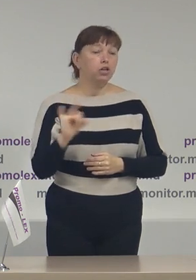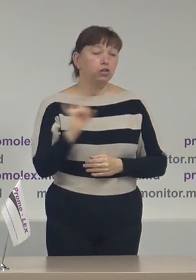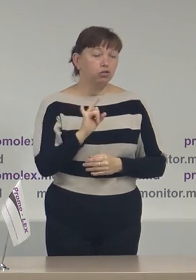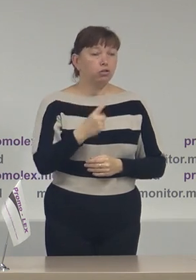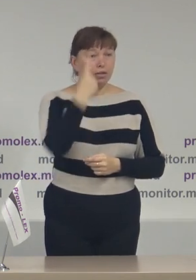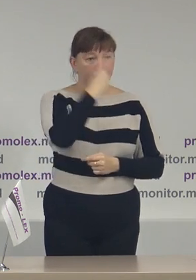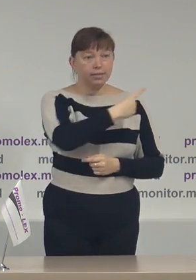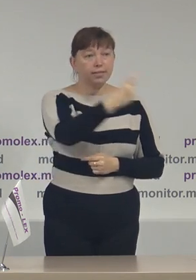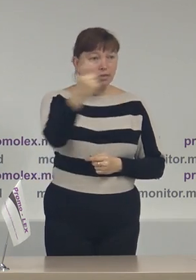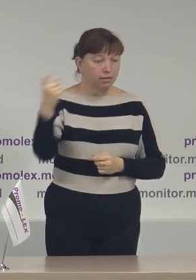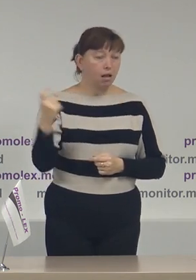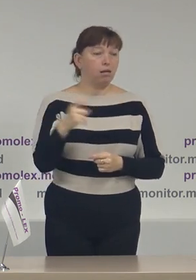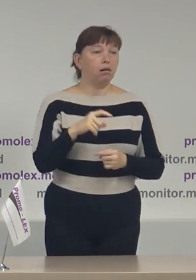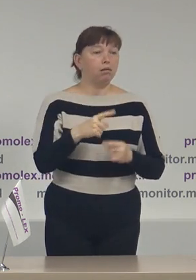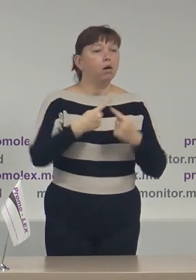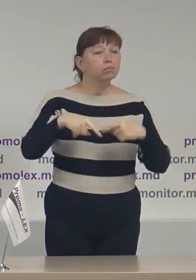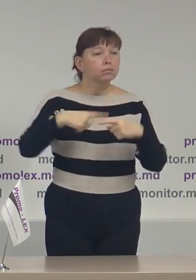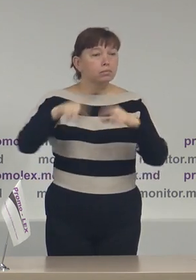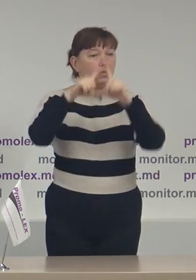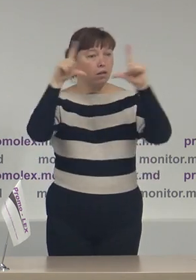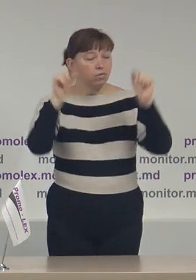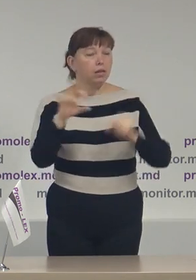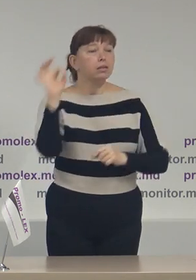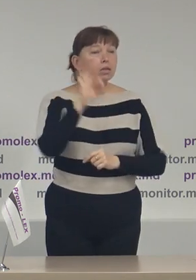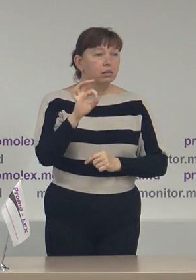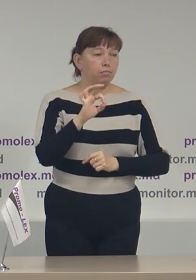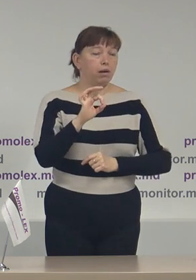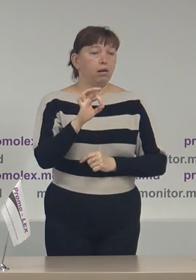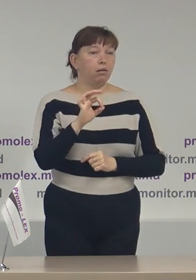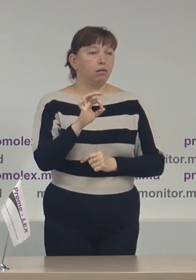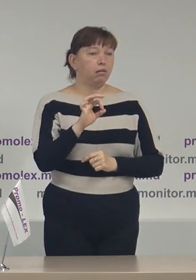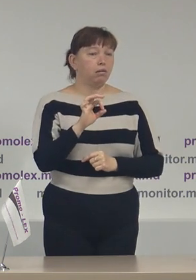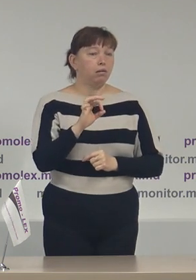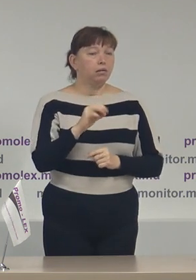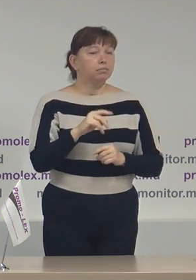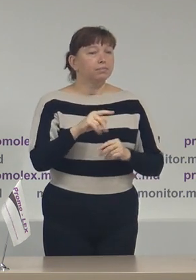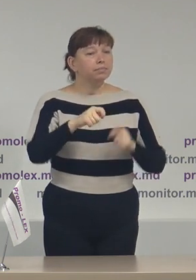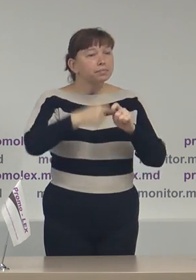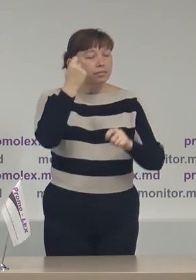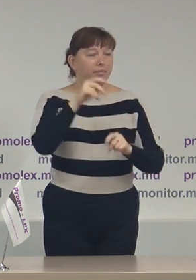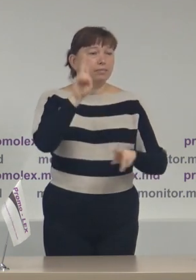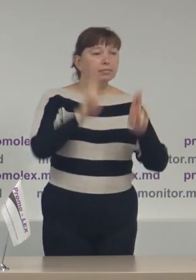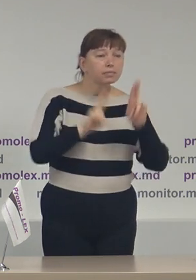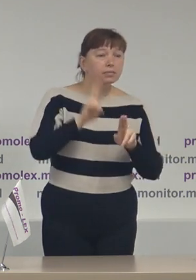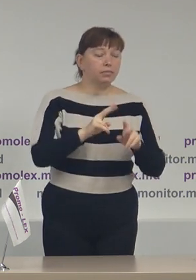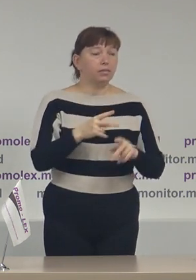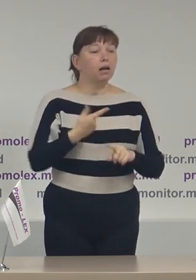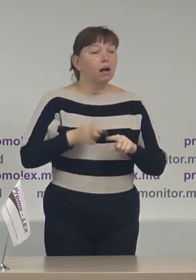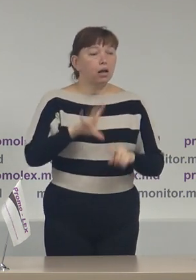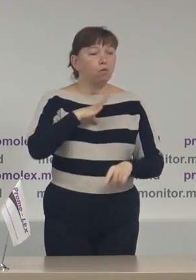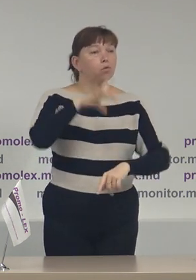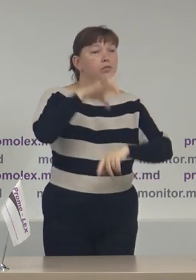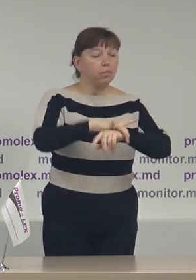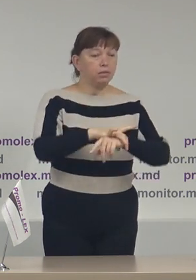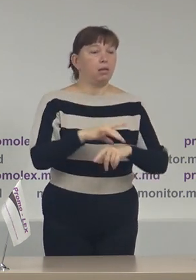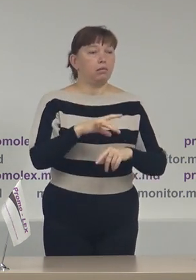sesizarea autorităților despre eventualele nereguli de pe state de observatorii Promolex în